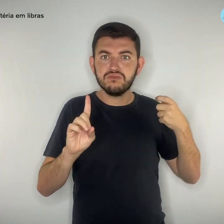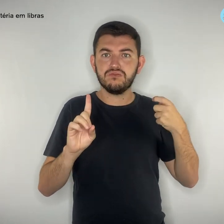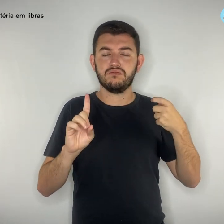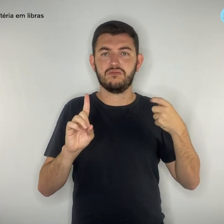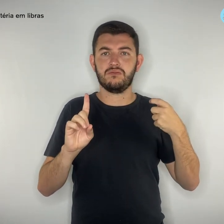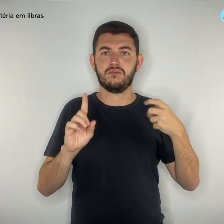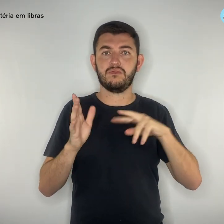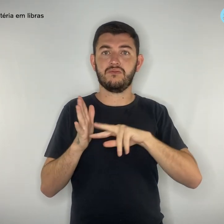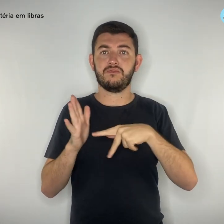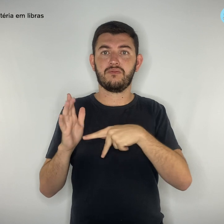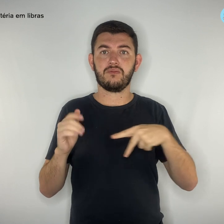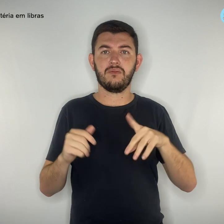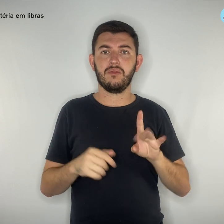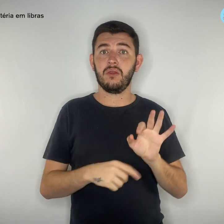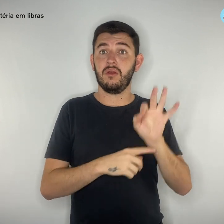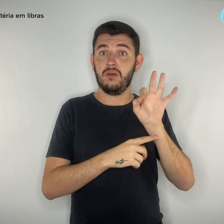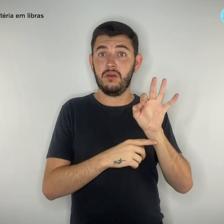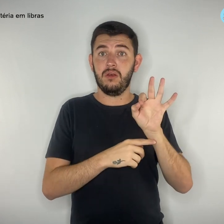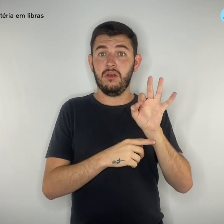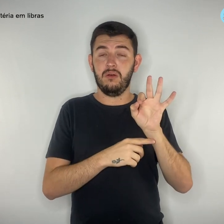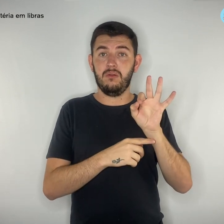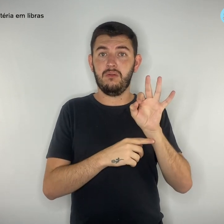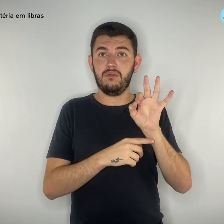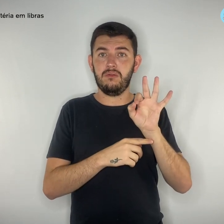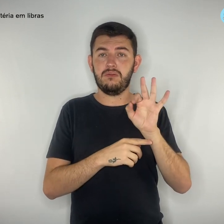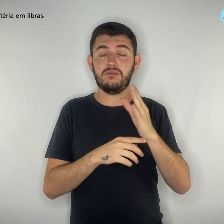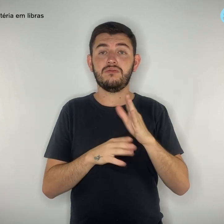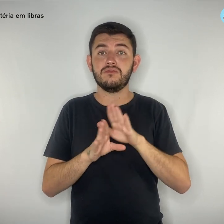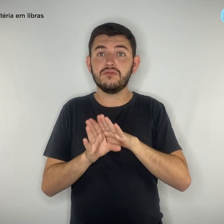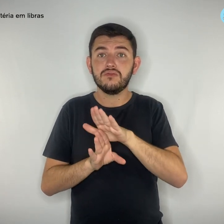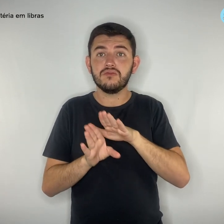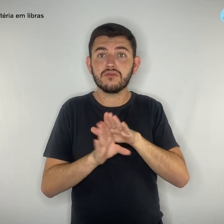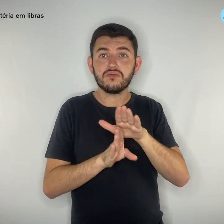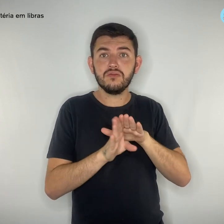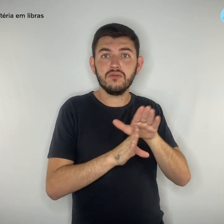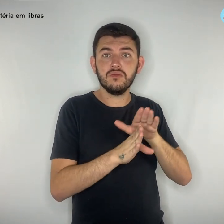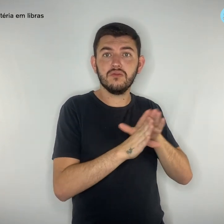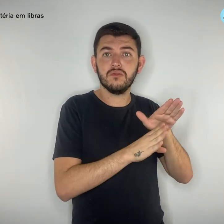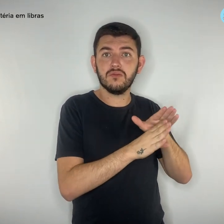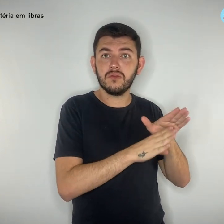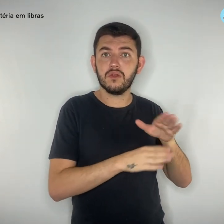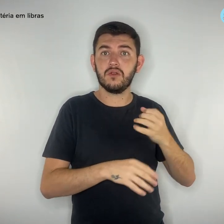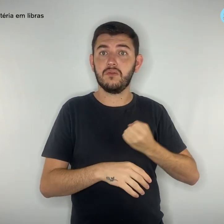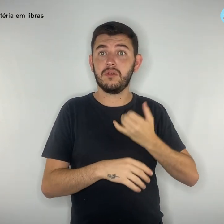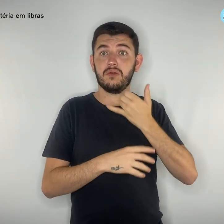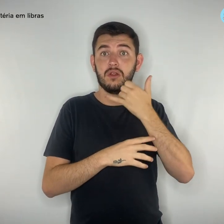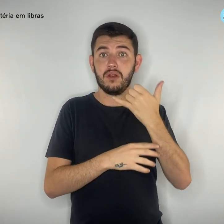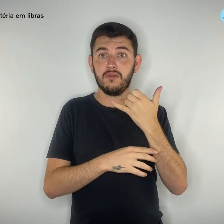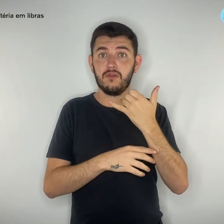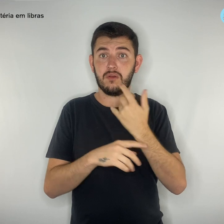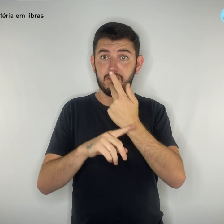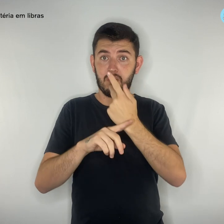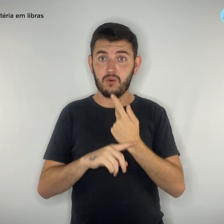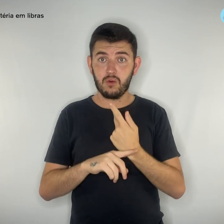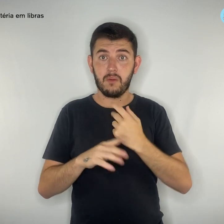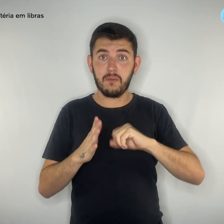Simpro orienta a bloquear o número que entrou em contato e a denunciá-lo. A nova